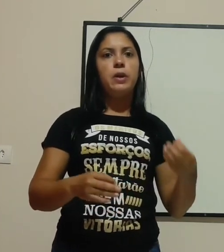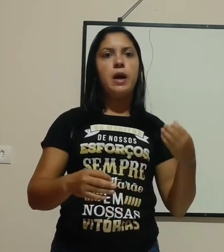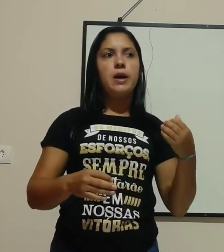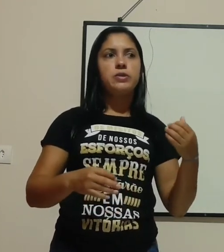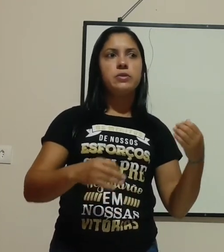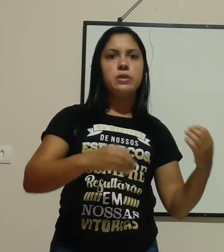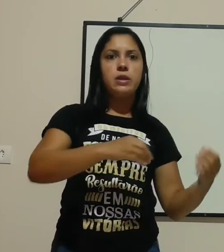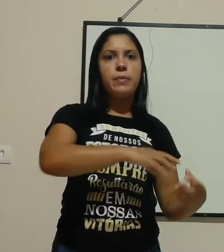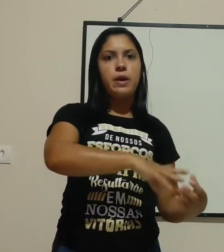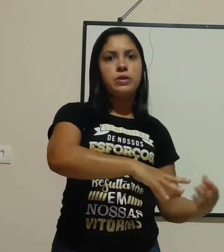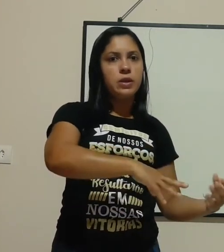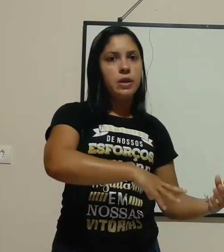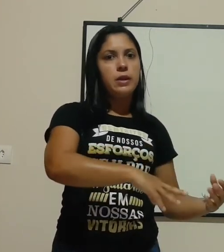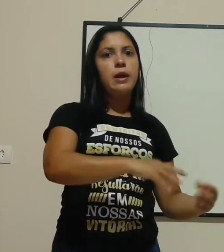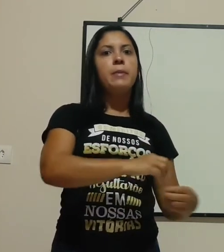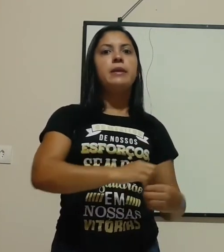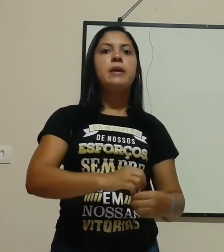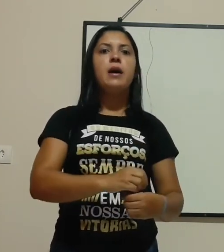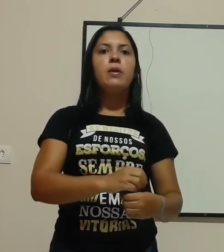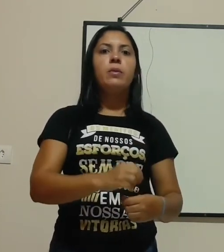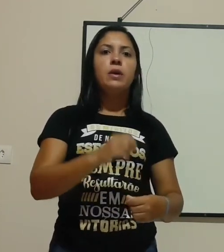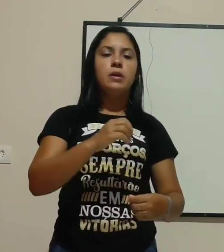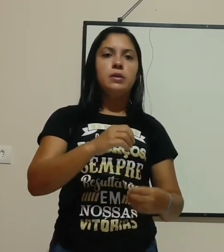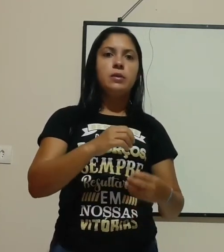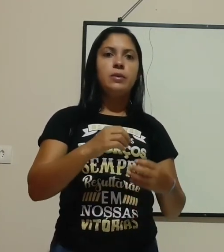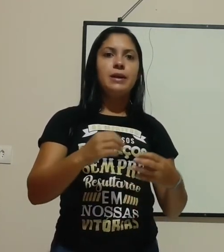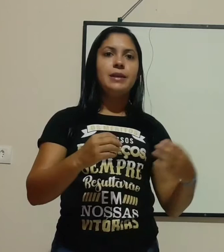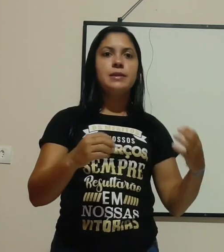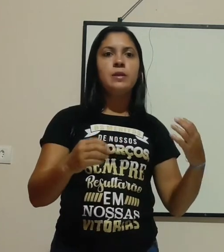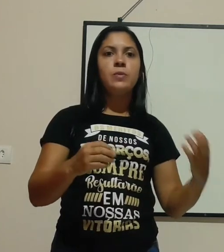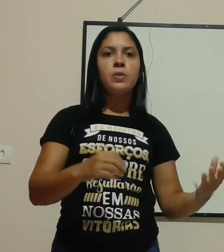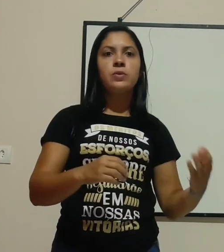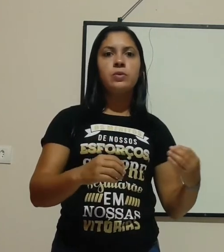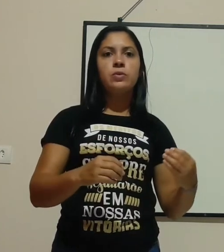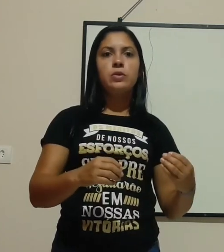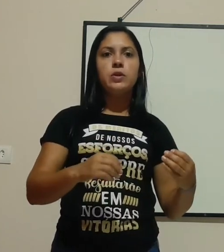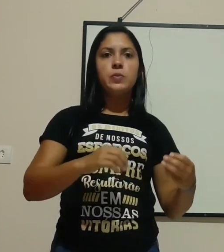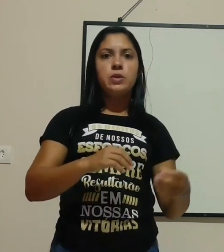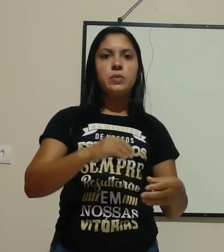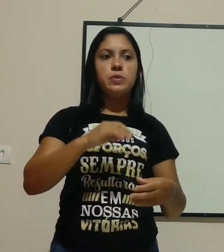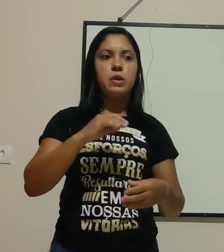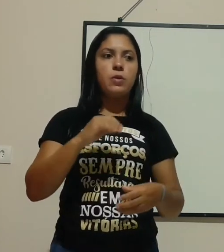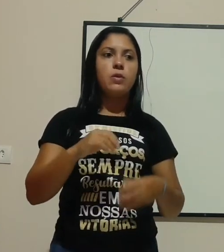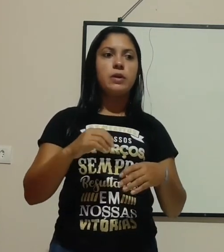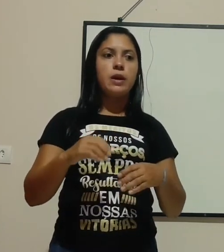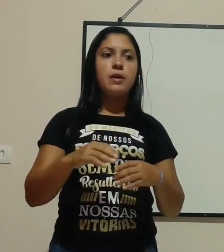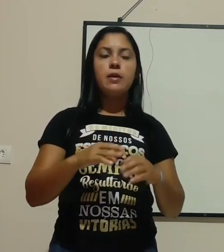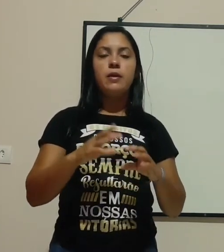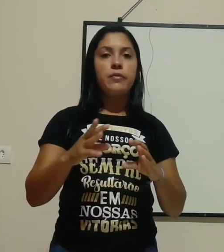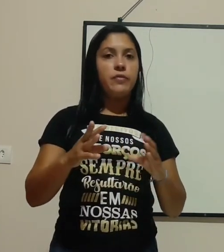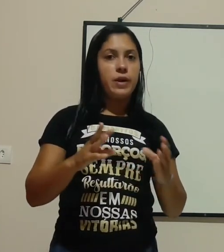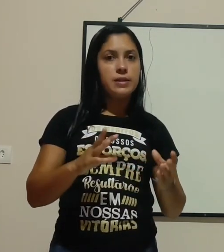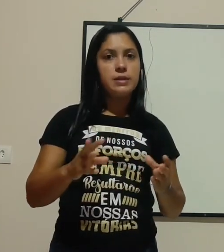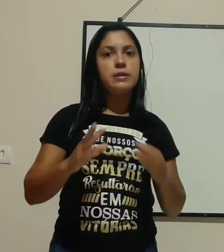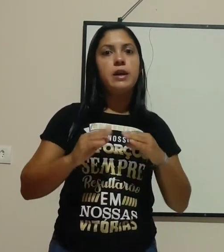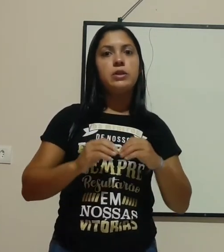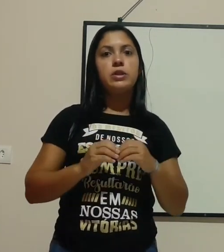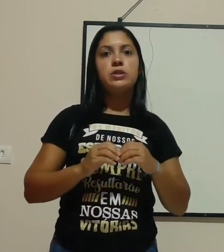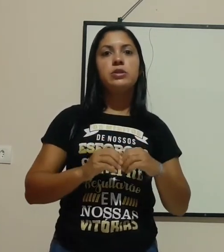plástico, seja na parte que é metal. Então, eles são bons condutores por isso, porque qualquer facilidade que a gente